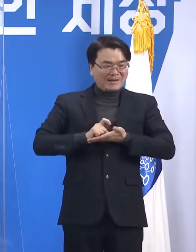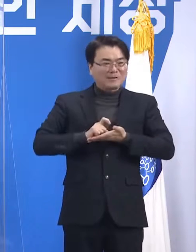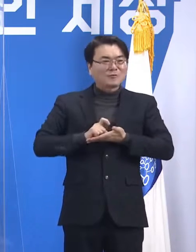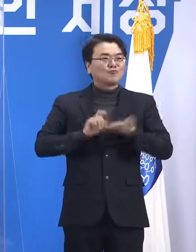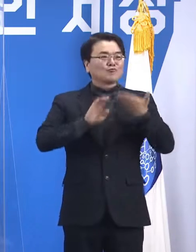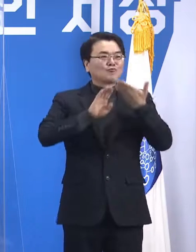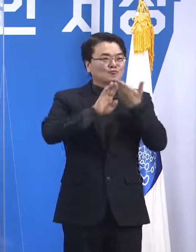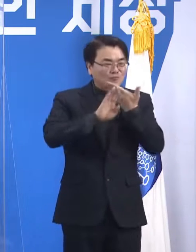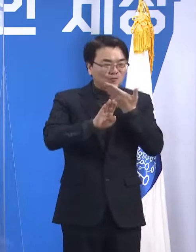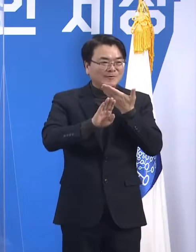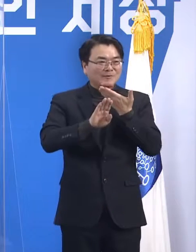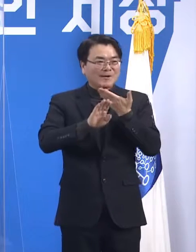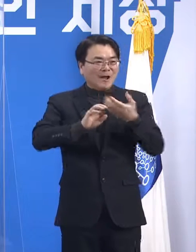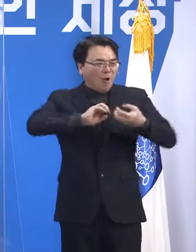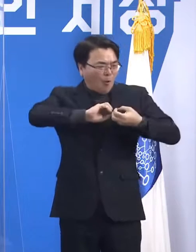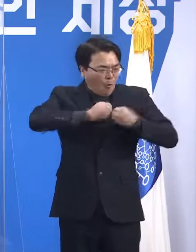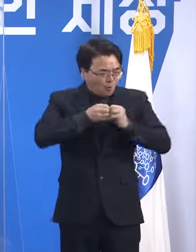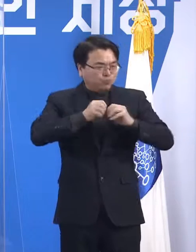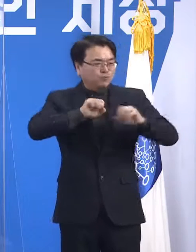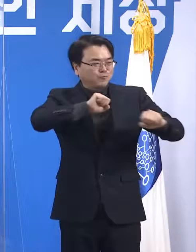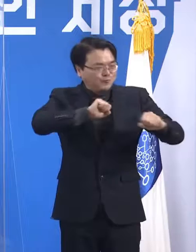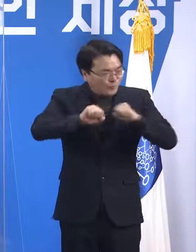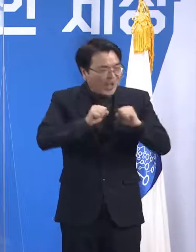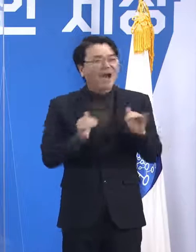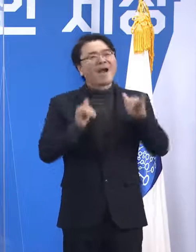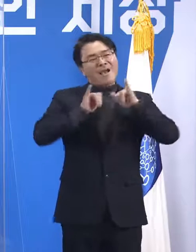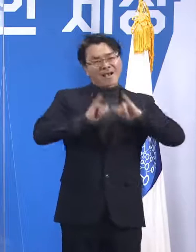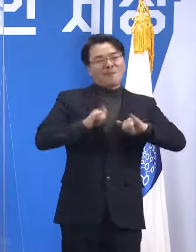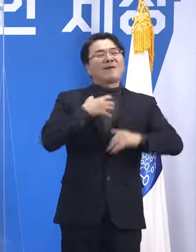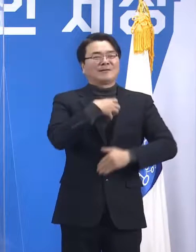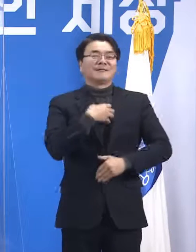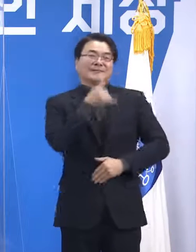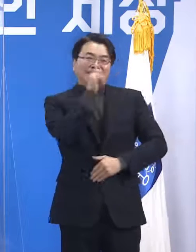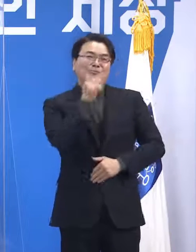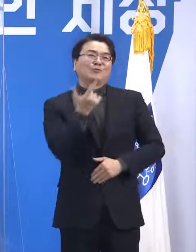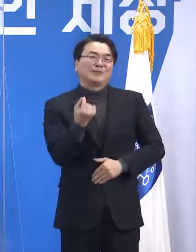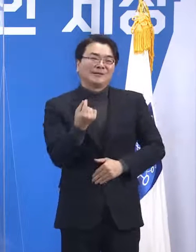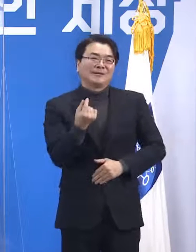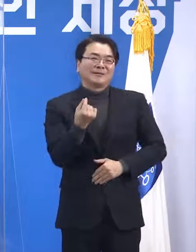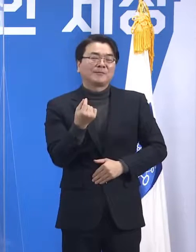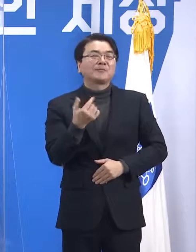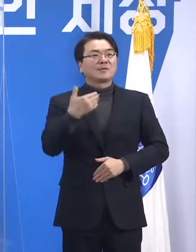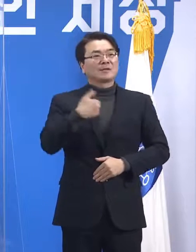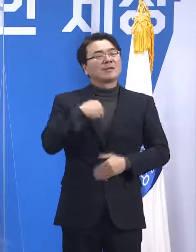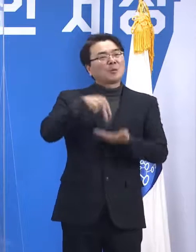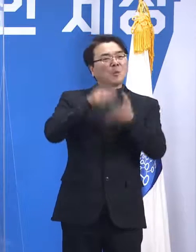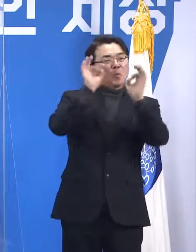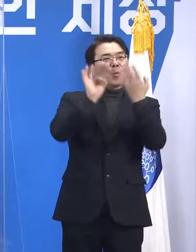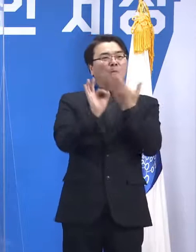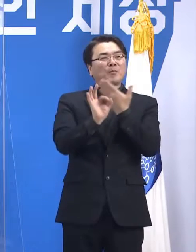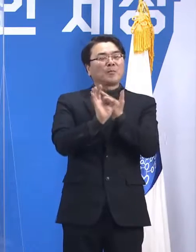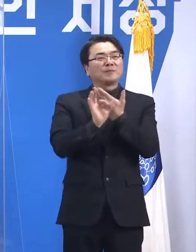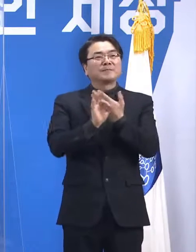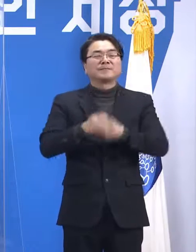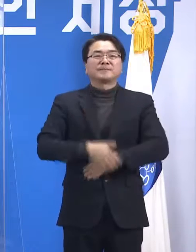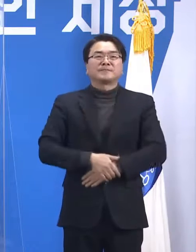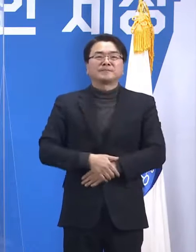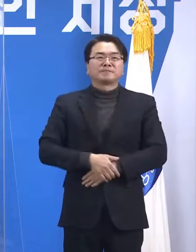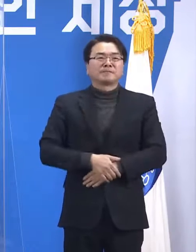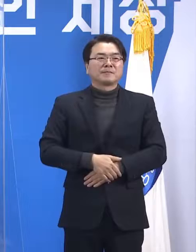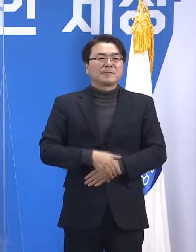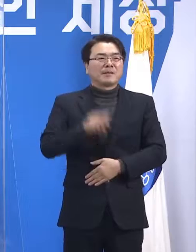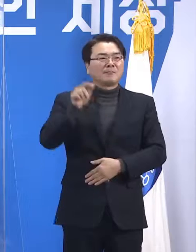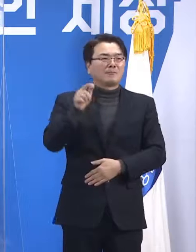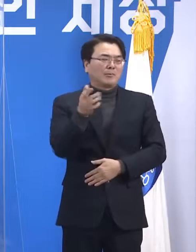예외적 행동을 하지 않을까라는 우려이신 것 같은데 제가 보기에는 그거 하루